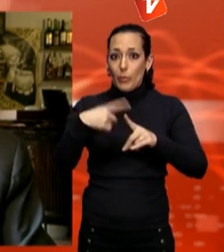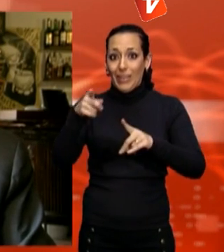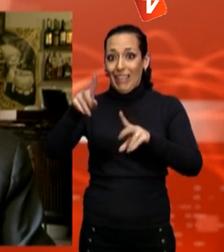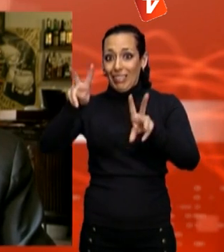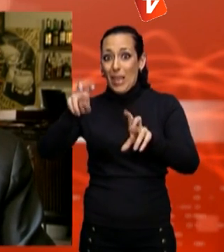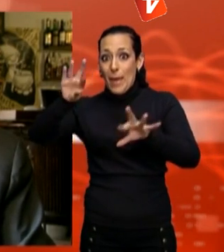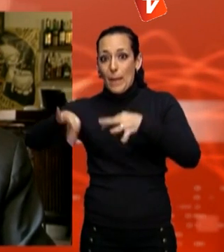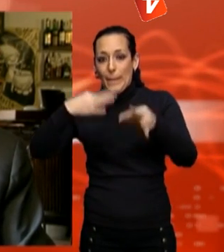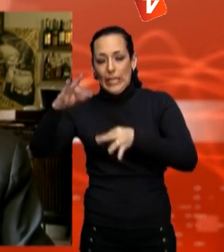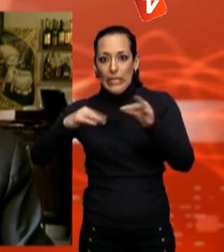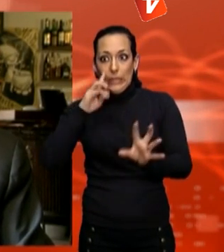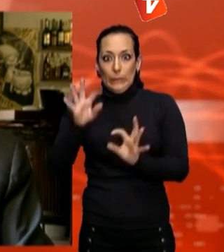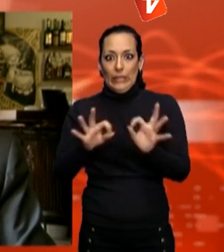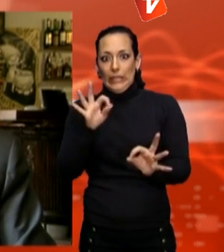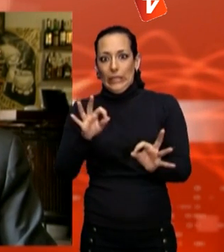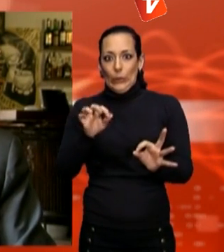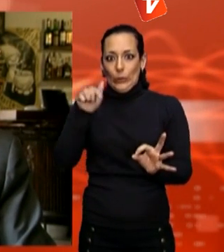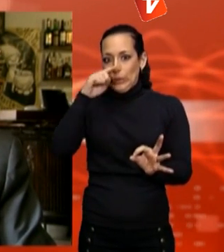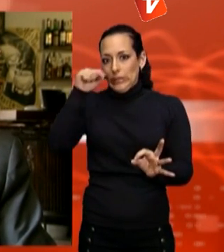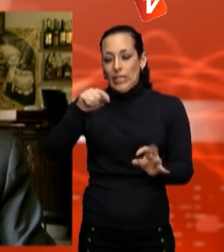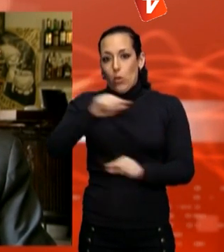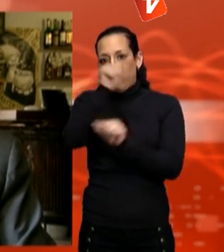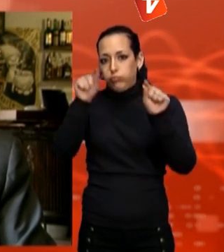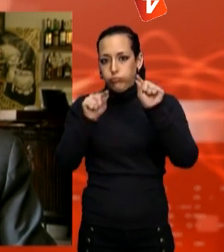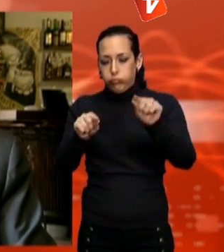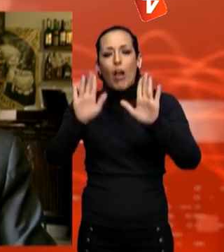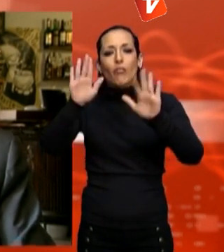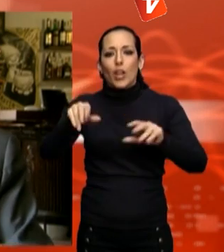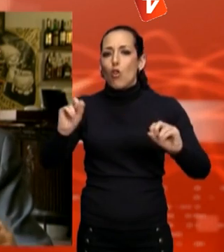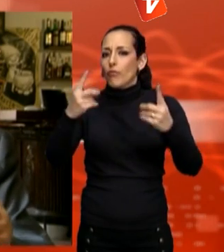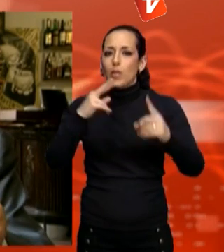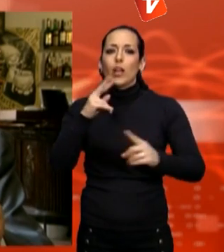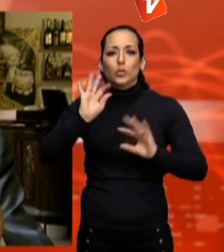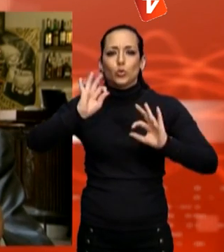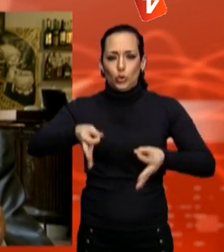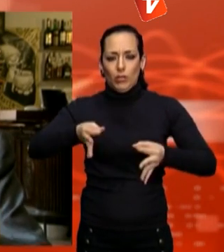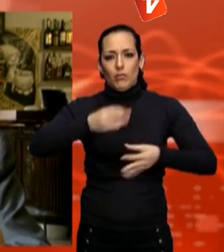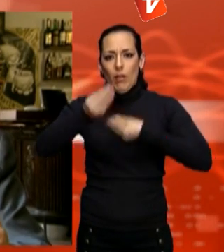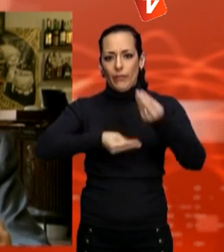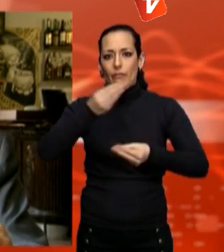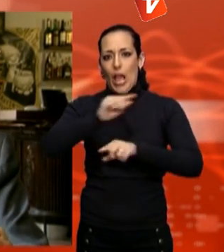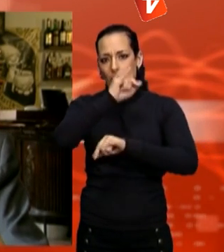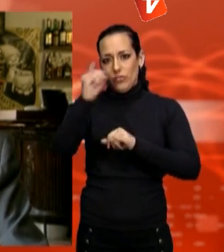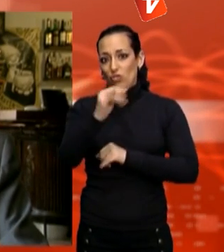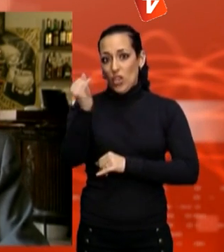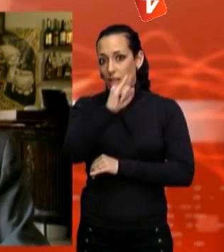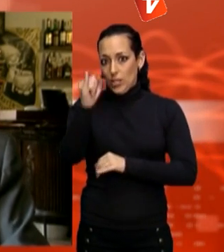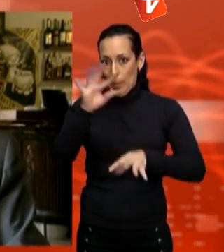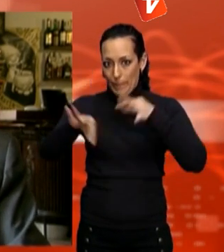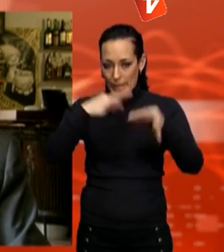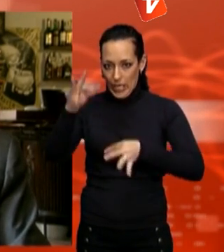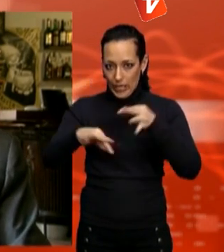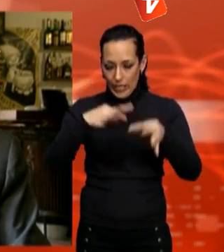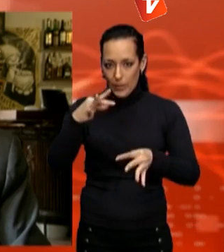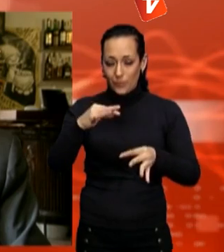que no es fes aquest any. Tot això fa que la programació sigui més ajustada, però